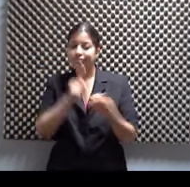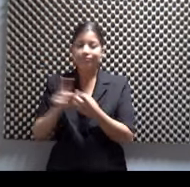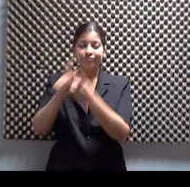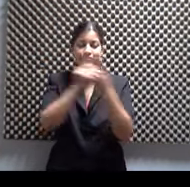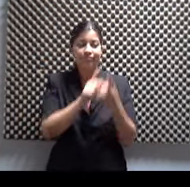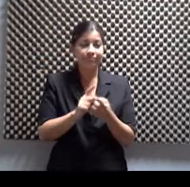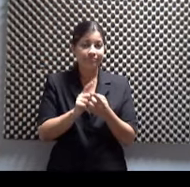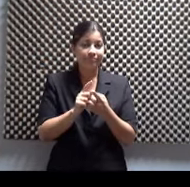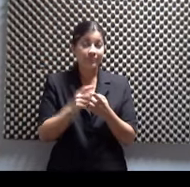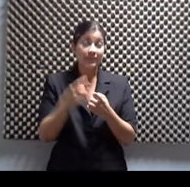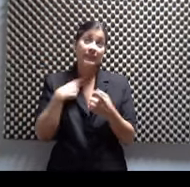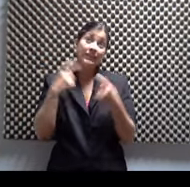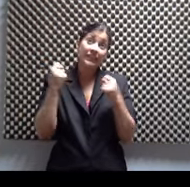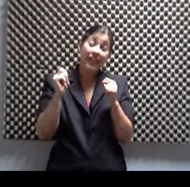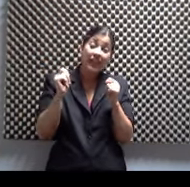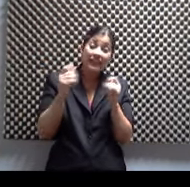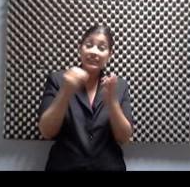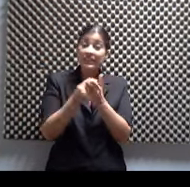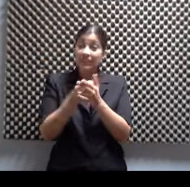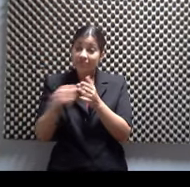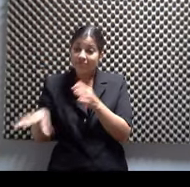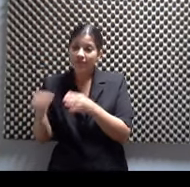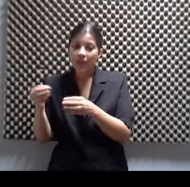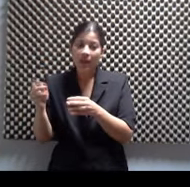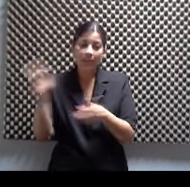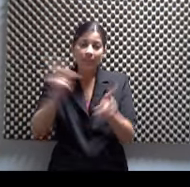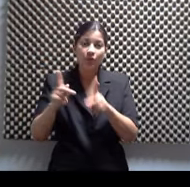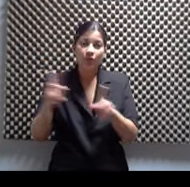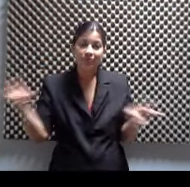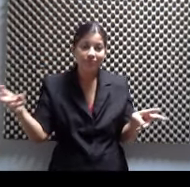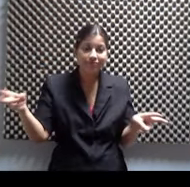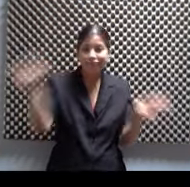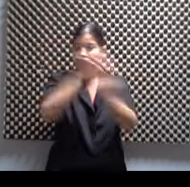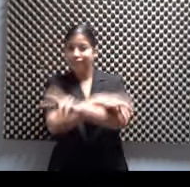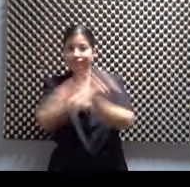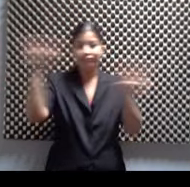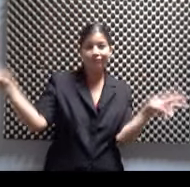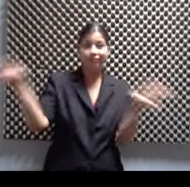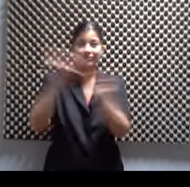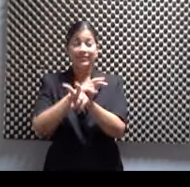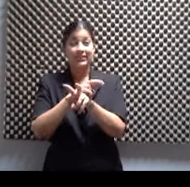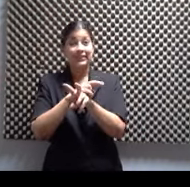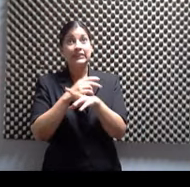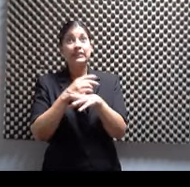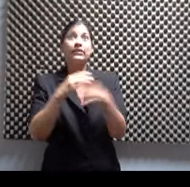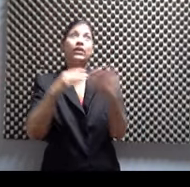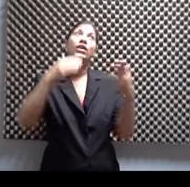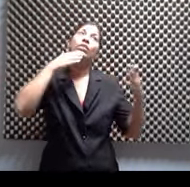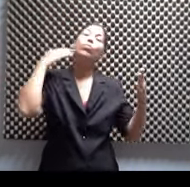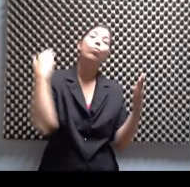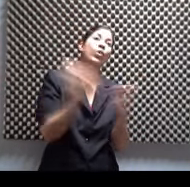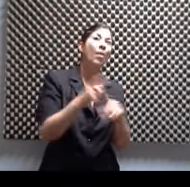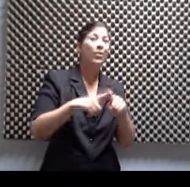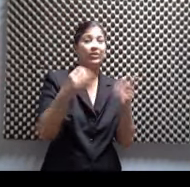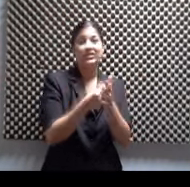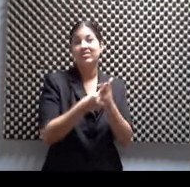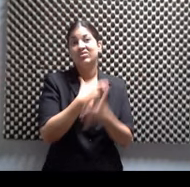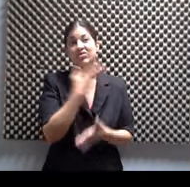dinero, de gente venir para acá, gente ir para allá, y como que sería fabuloso, pero nunca hay chavos. Entonces, sí se hace